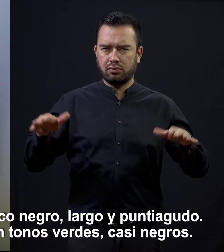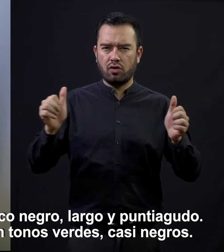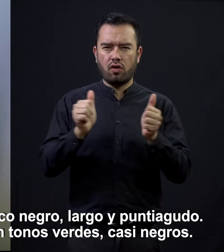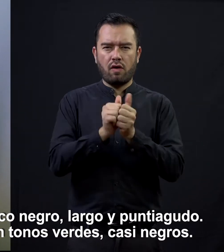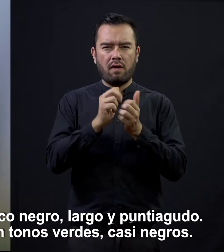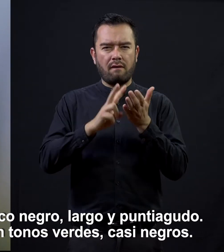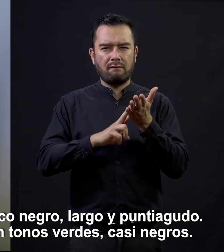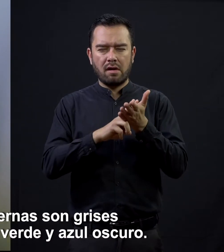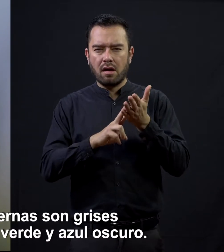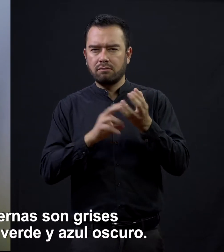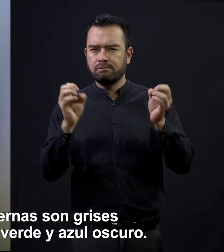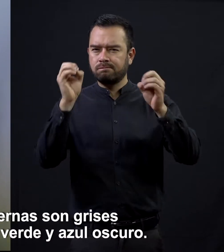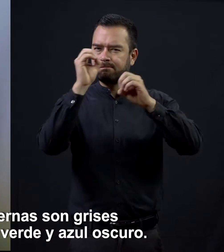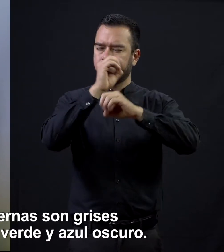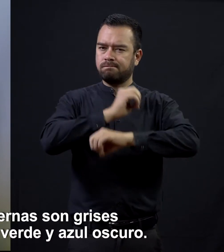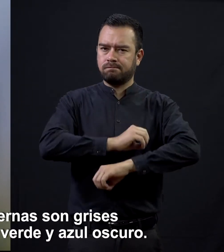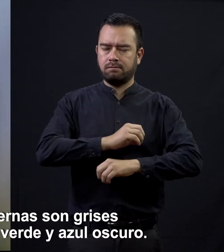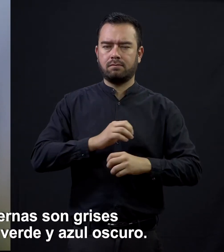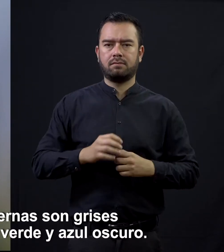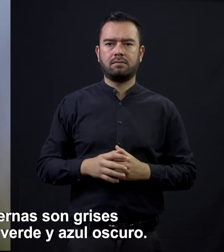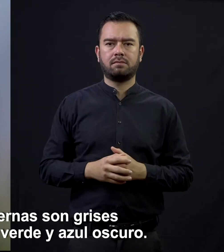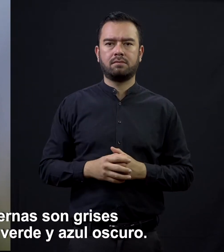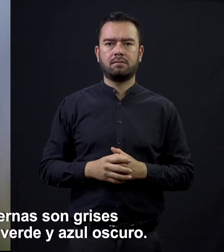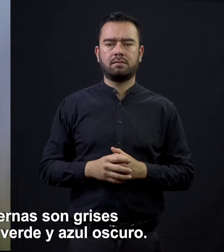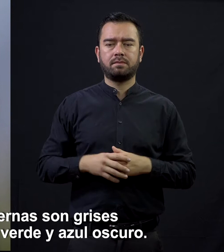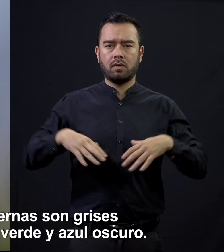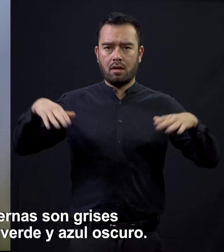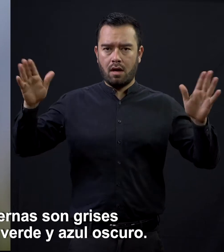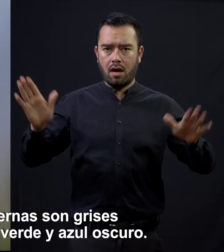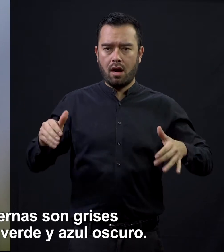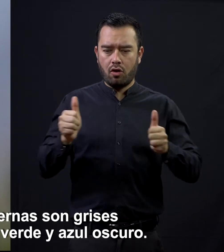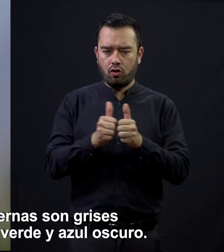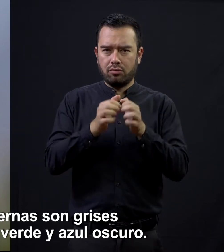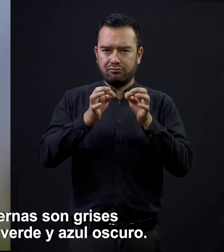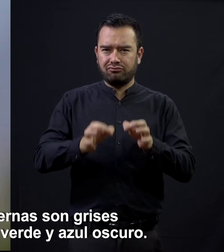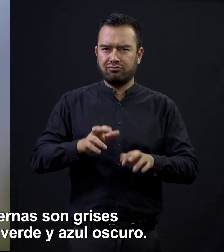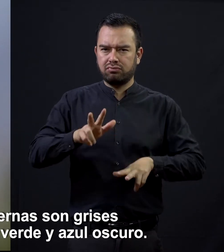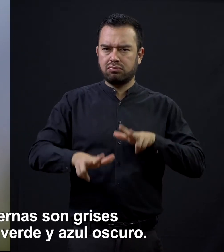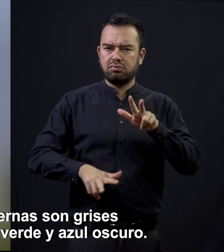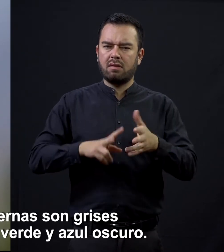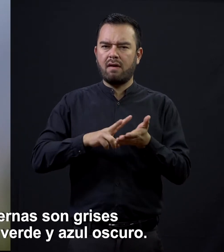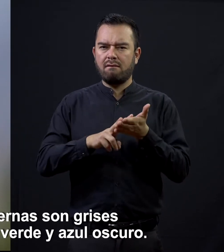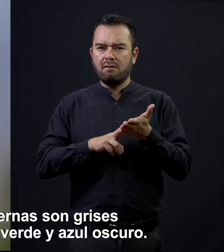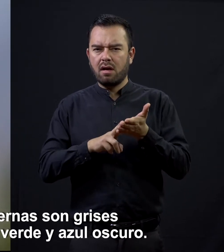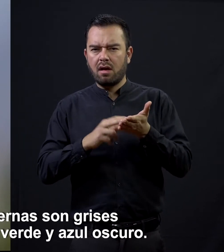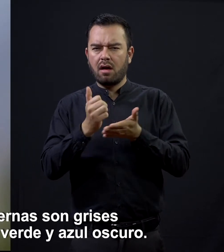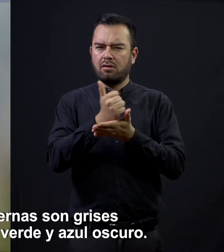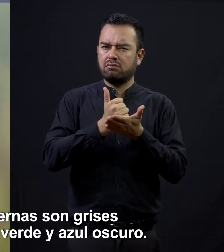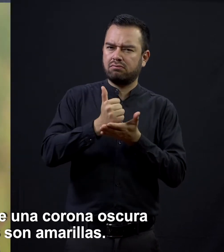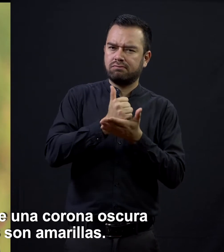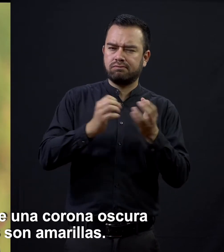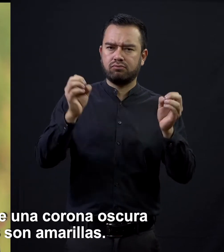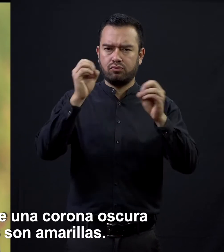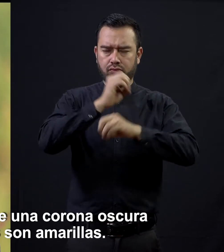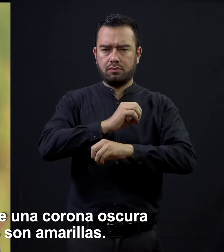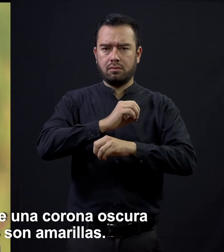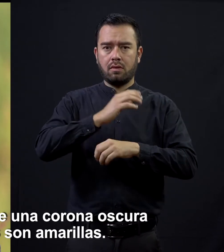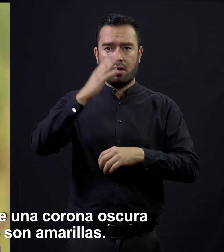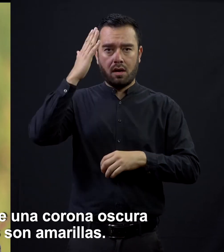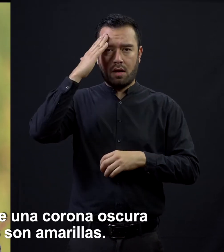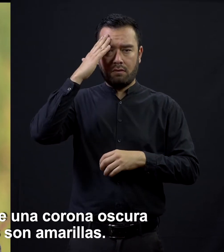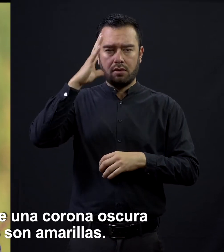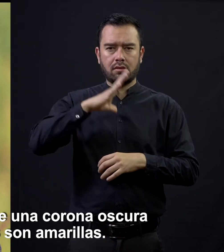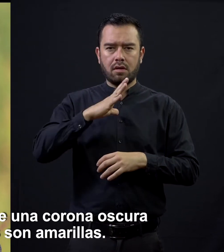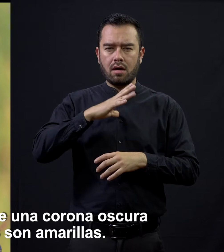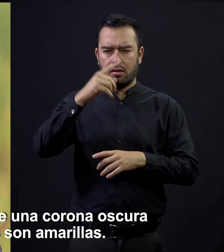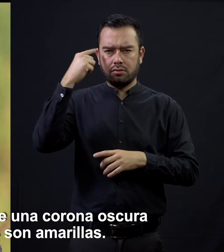verdes, casi negros. Sus alas y piernas son grises combinadas con verde y azul oscuro. En la cabeza tiene una